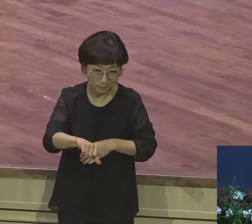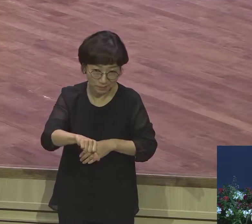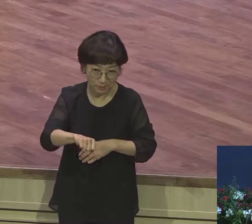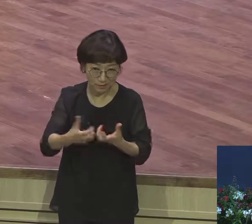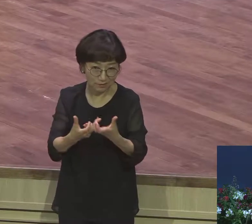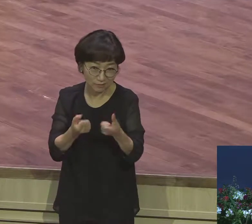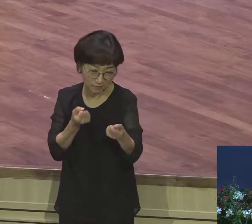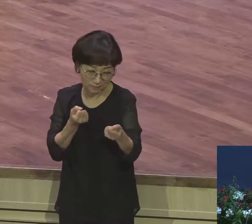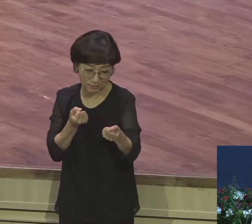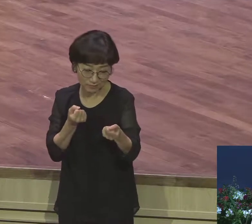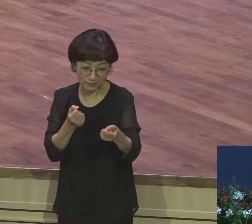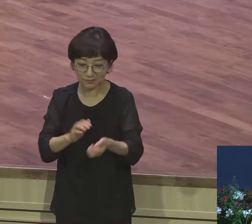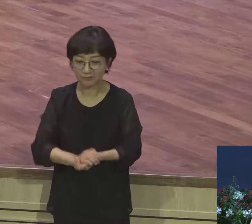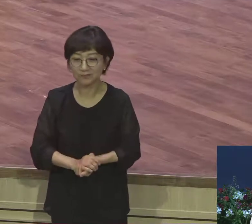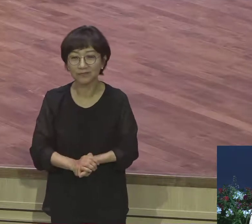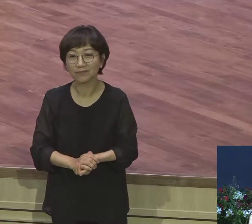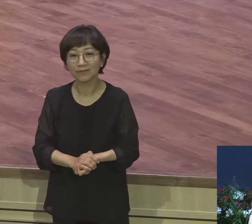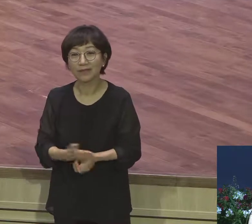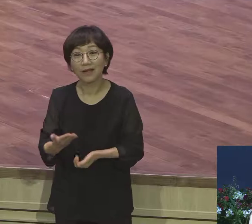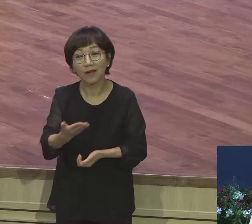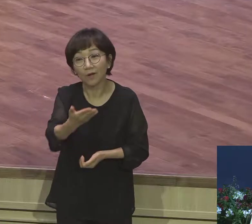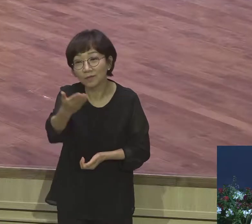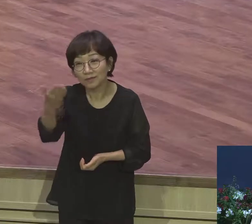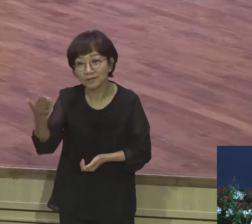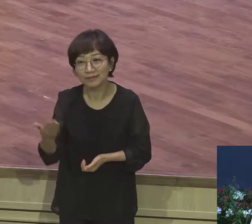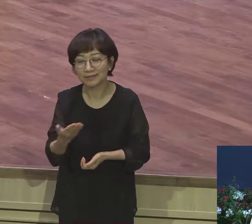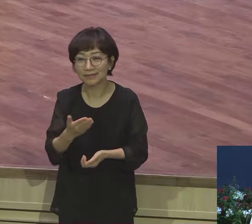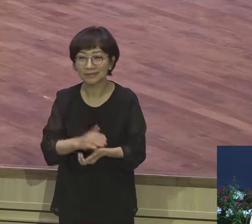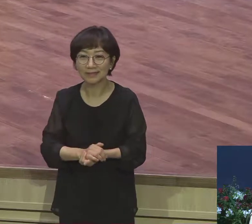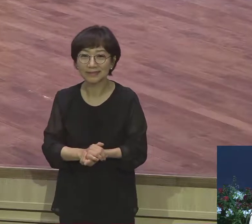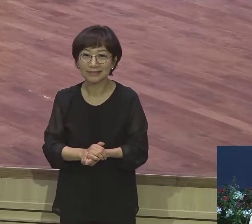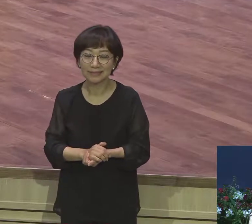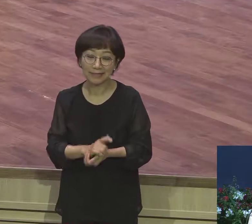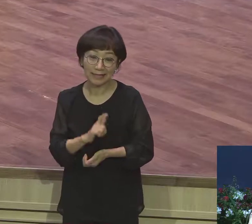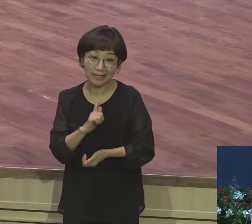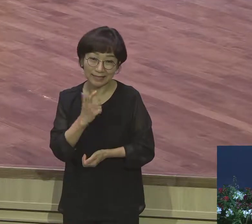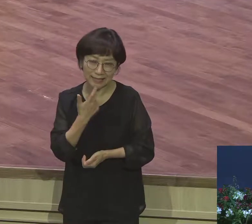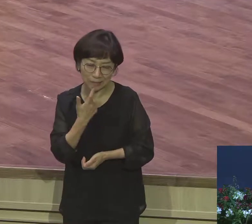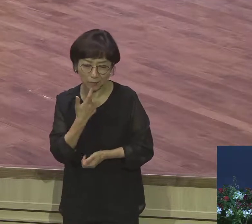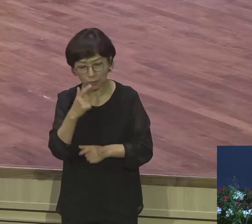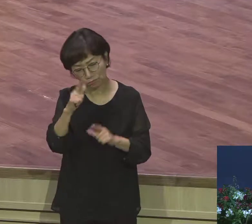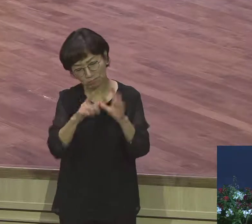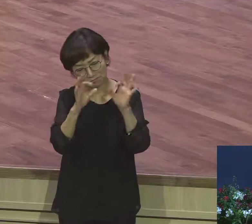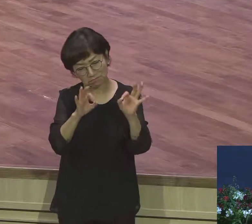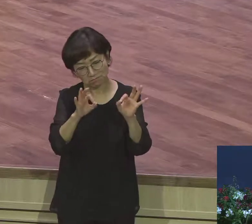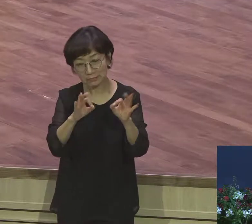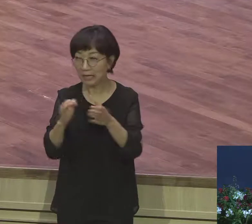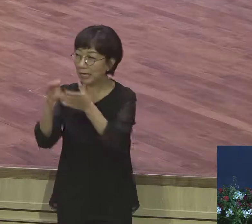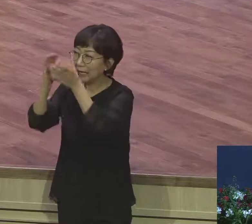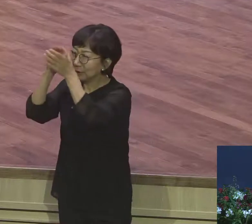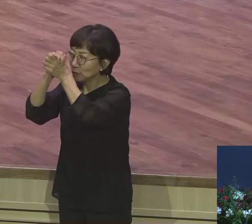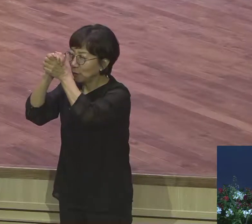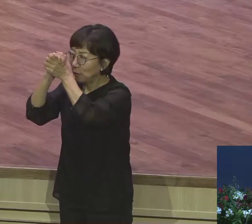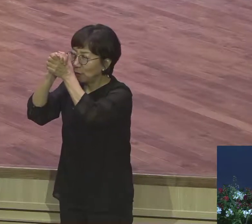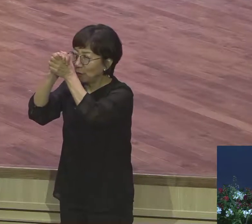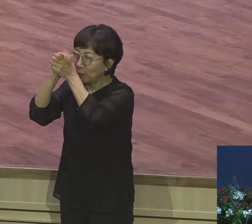우리 여호와께서 성도들 야곱처럼 기도 따로 행동 따로 인본주의적 예태를 과감하게 깨시기 바랍니다